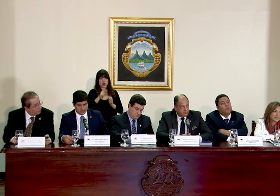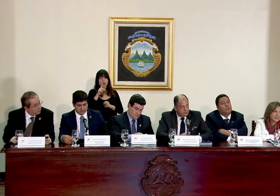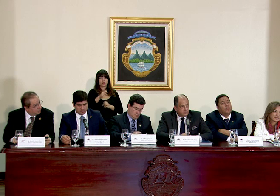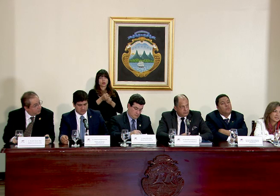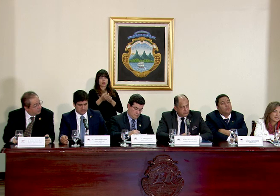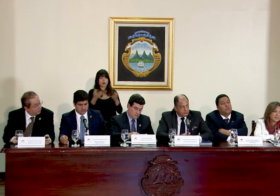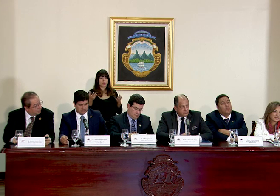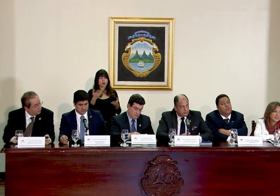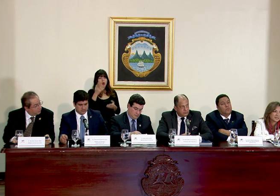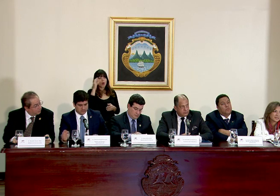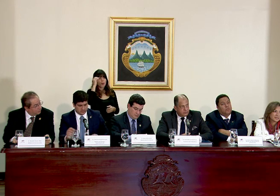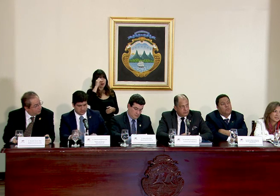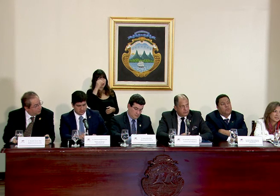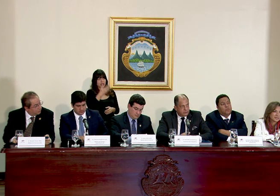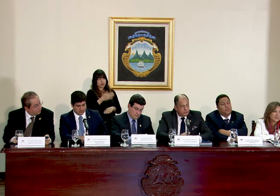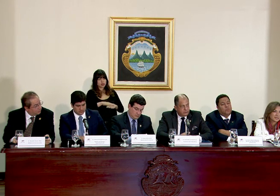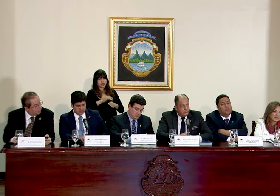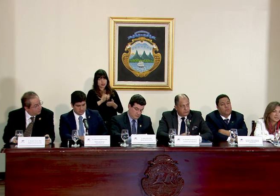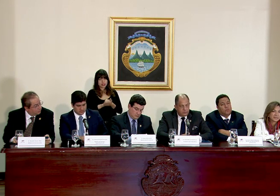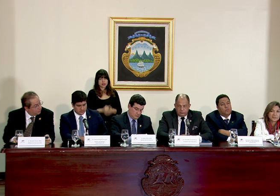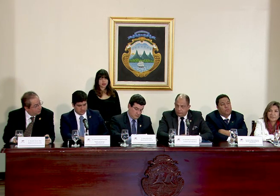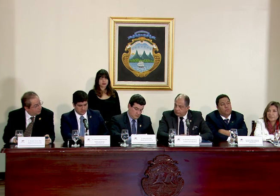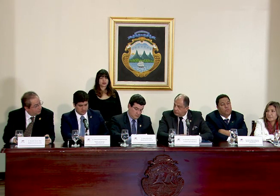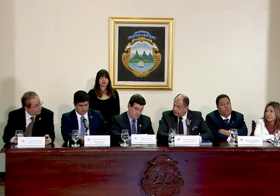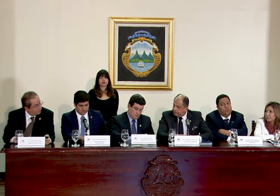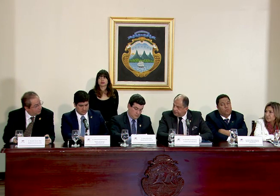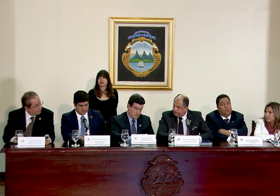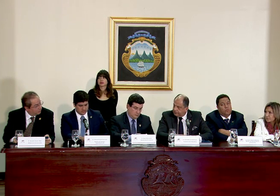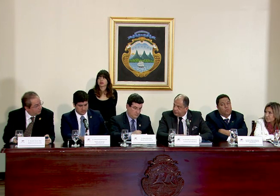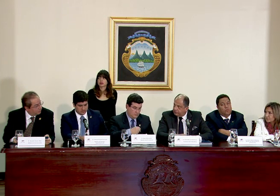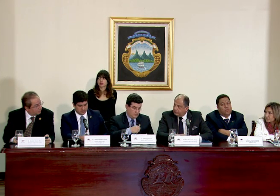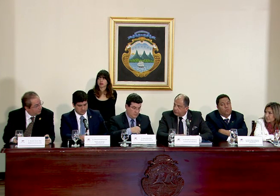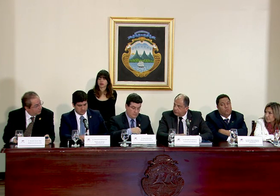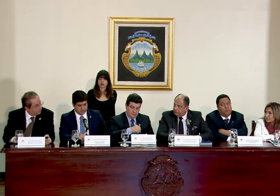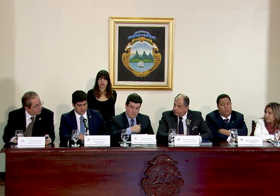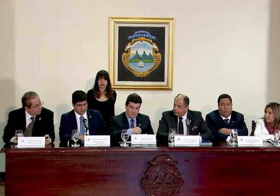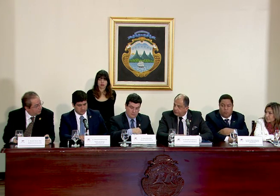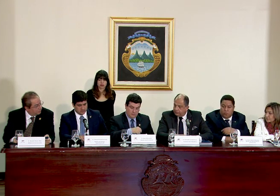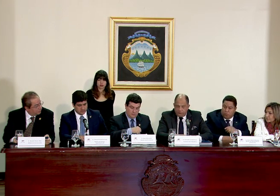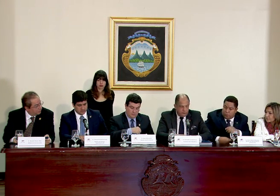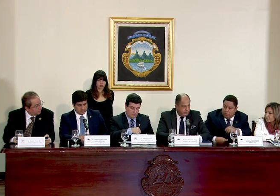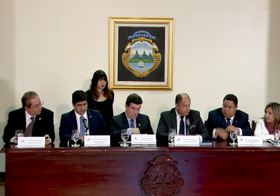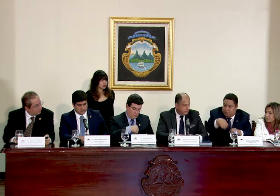popular. ¿Cómo ve el escenario de la presidencia? Gracias. Gracias. Iniciamos con el ministro Almoc.